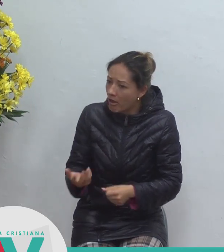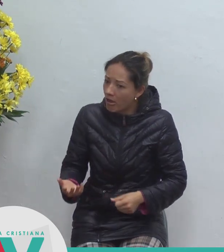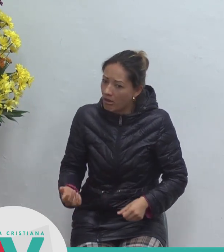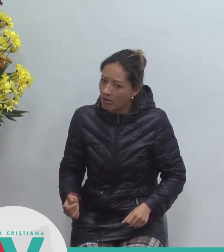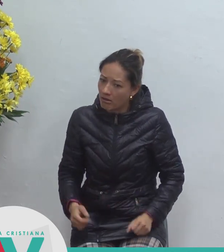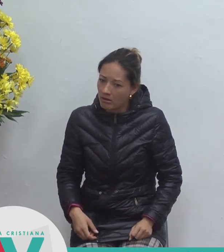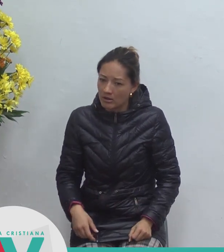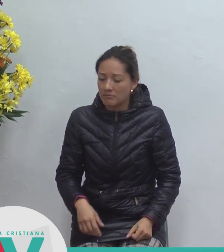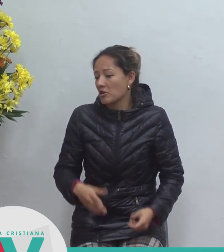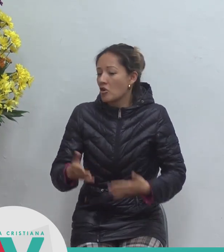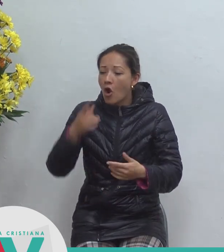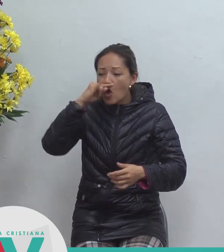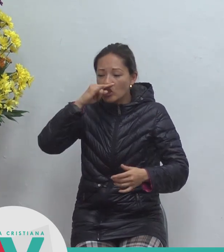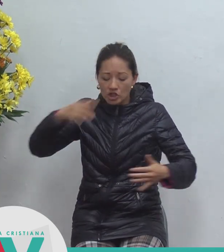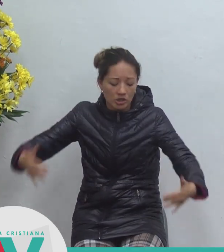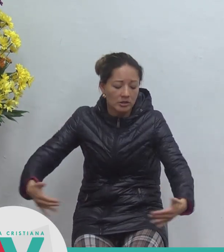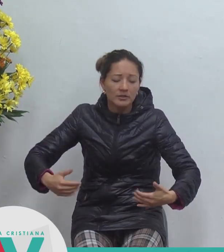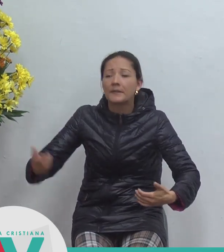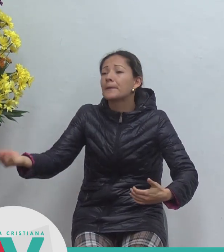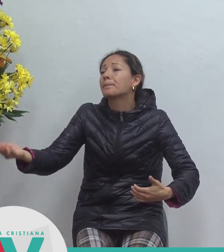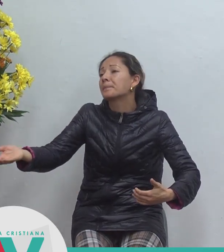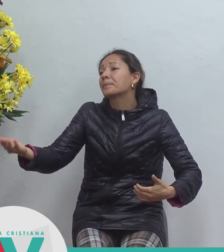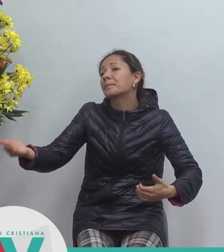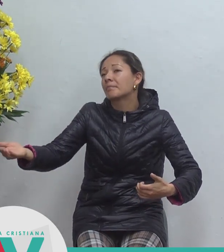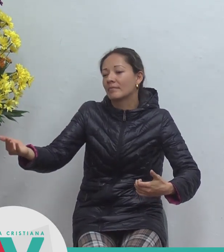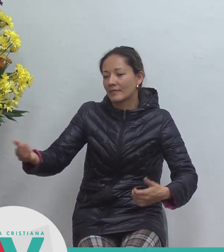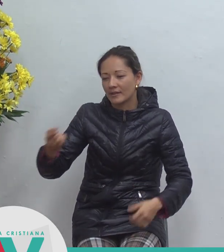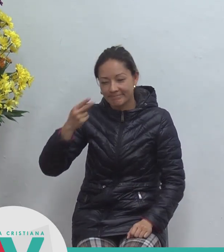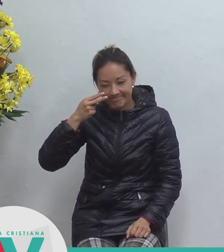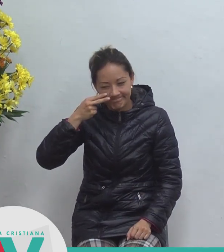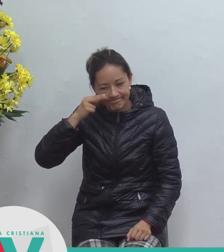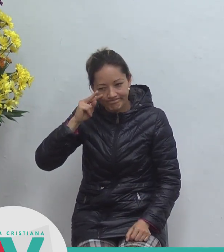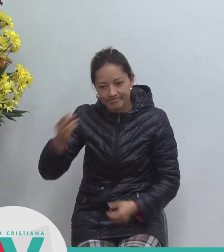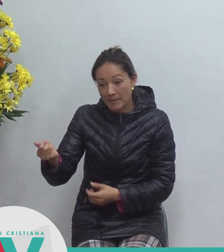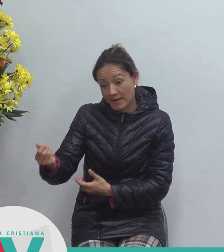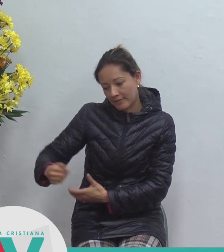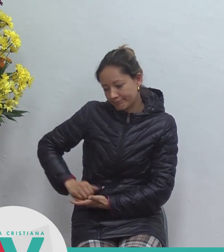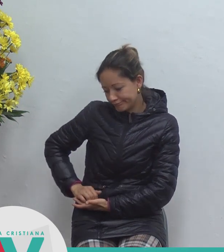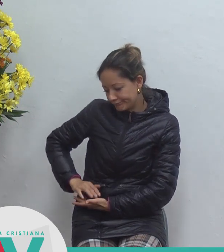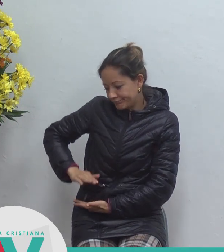ahí con los niños pidiendo ahí sepa a quién dar sepa cómo dar